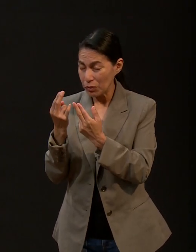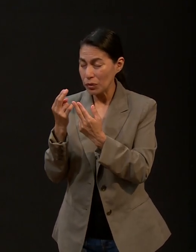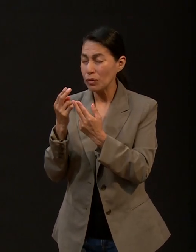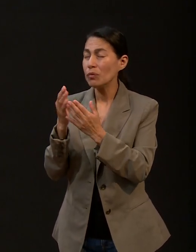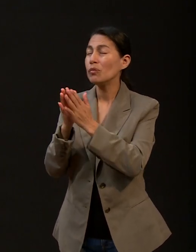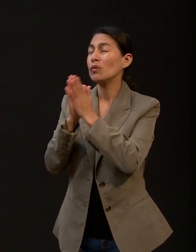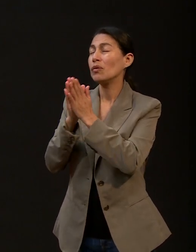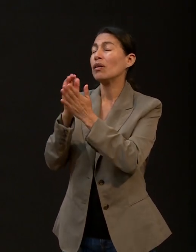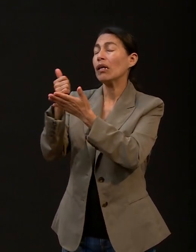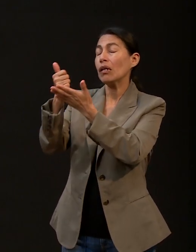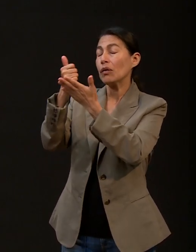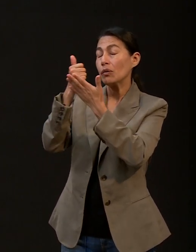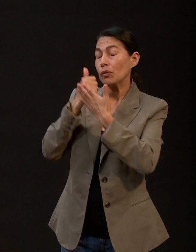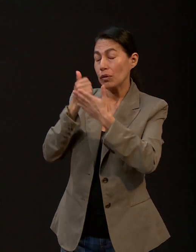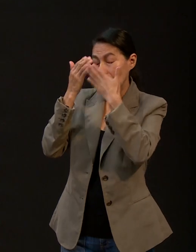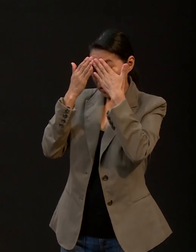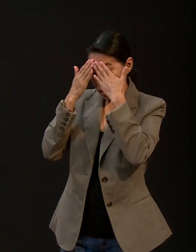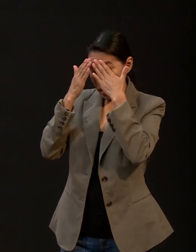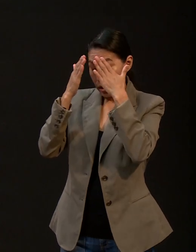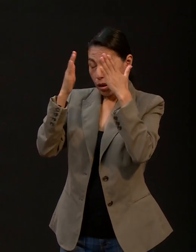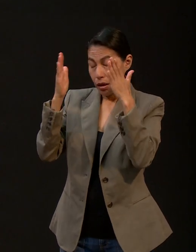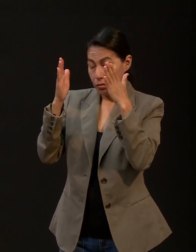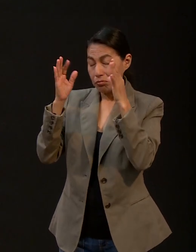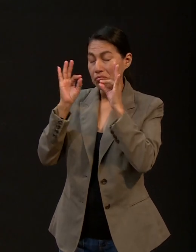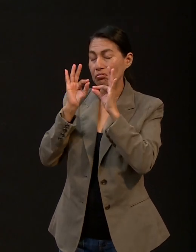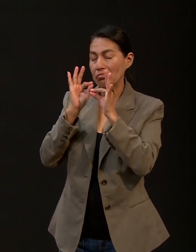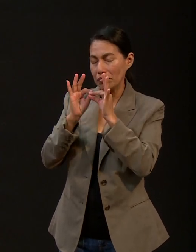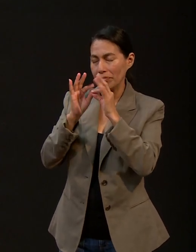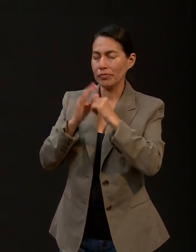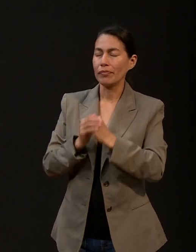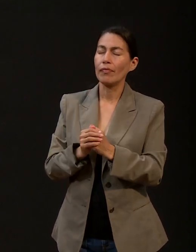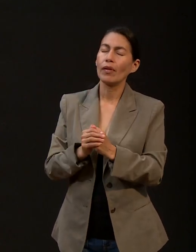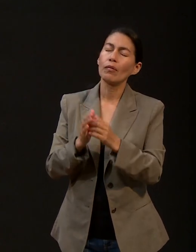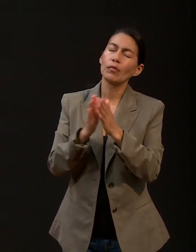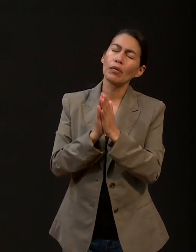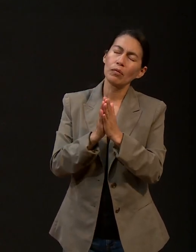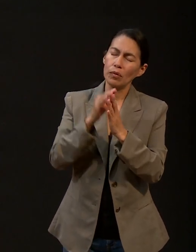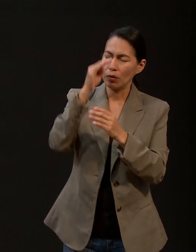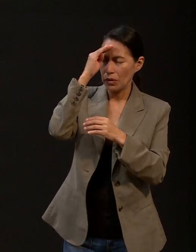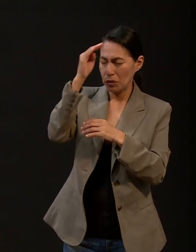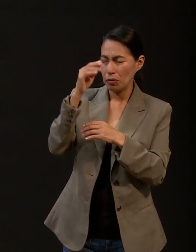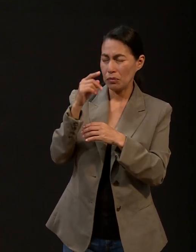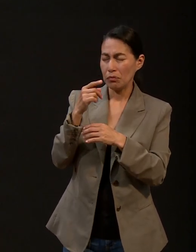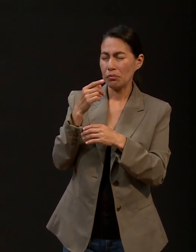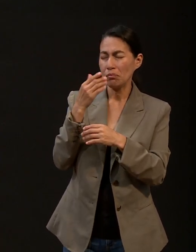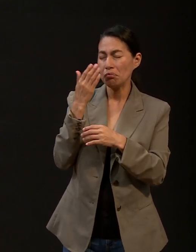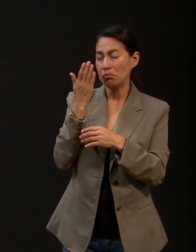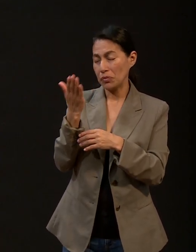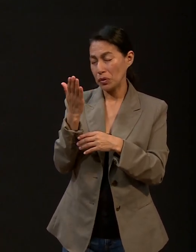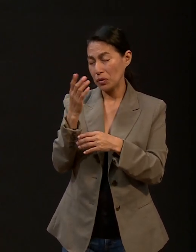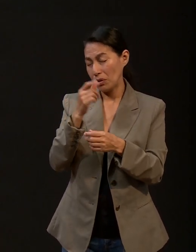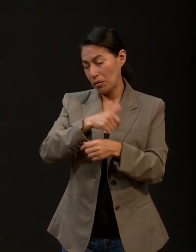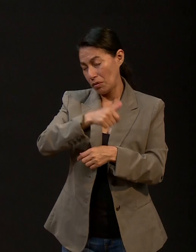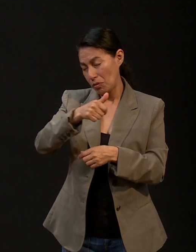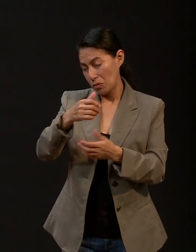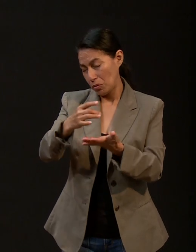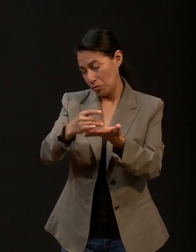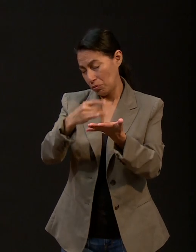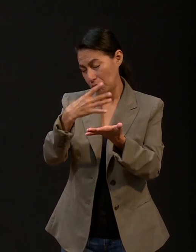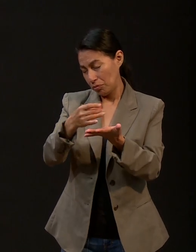manos cada una de las peticiones. Tú los conoces por nombre, querido Padre. Tú sabes la situación por la que